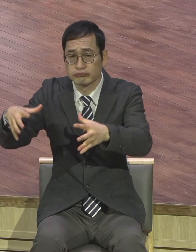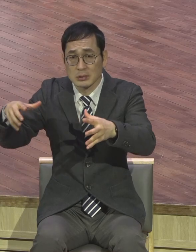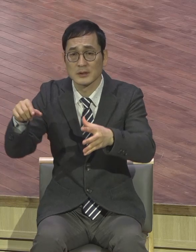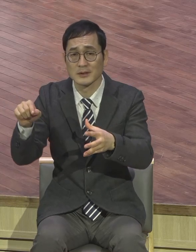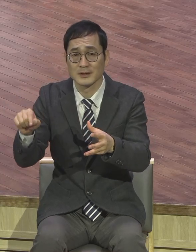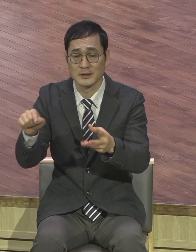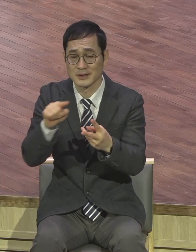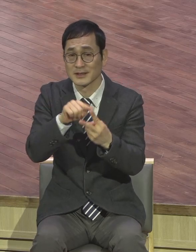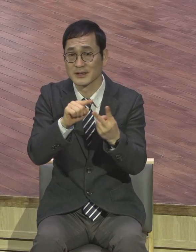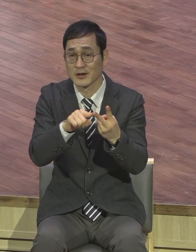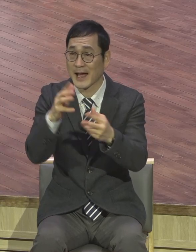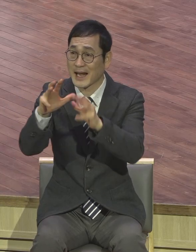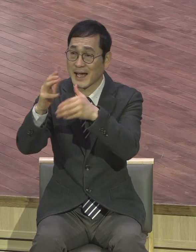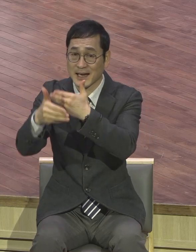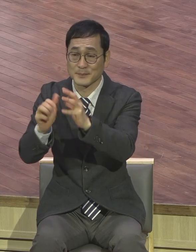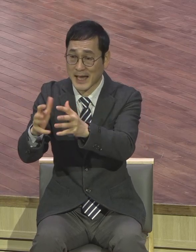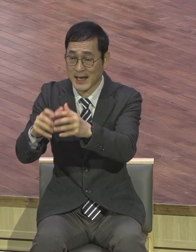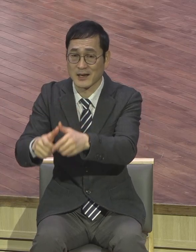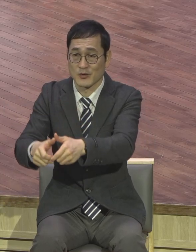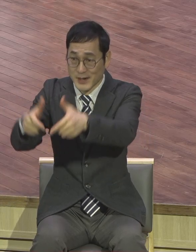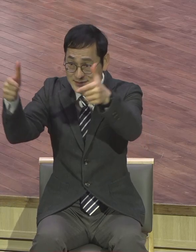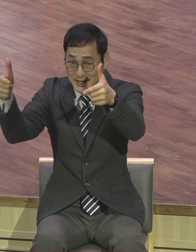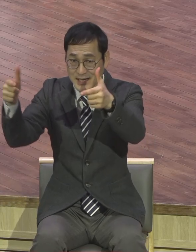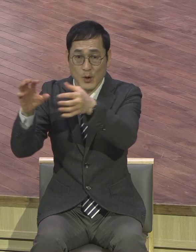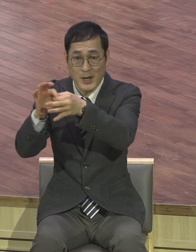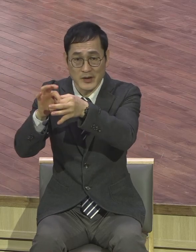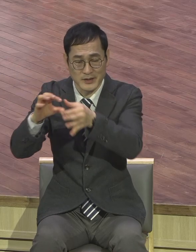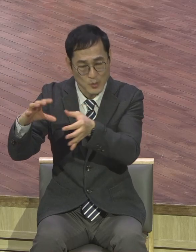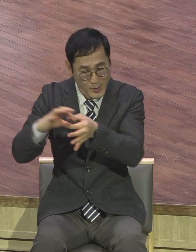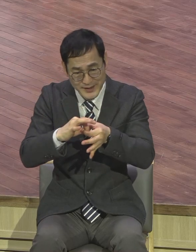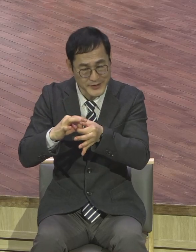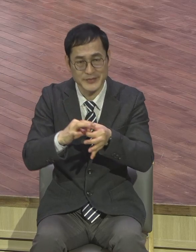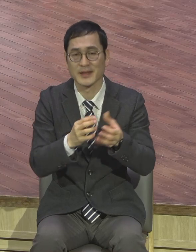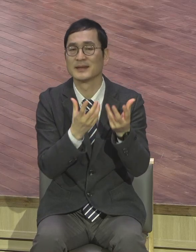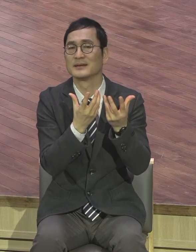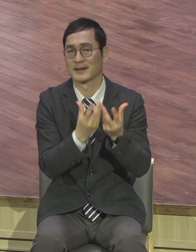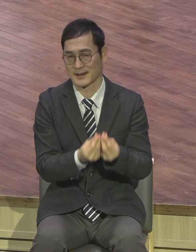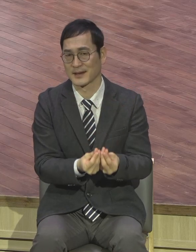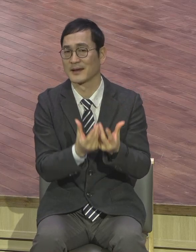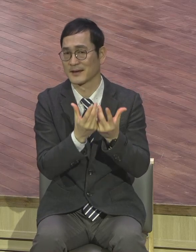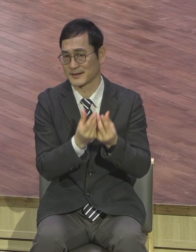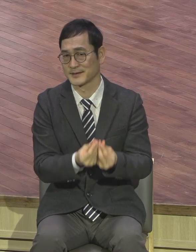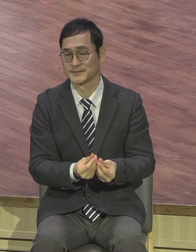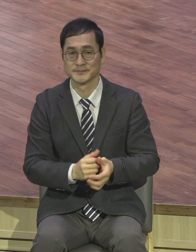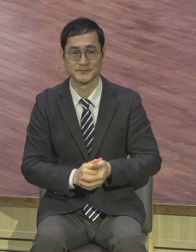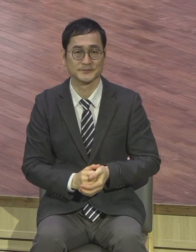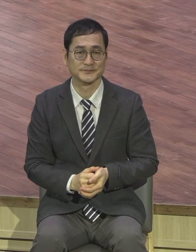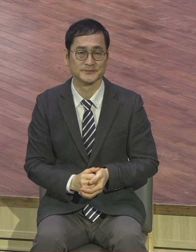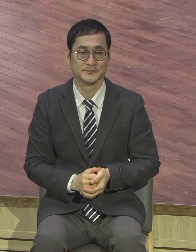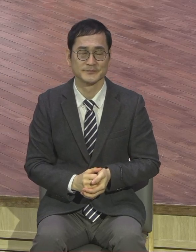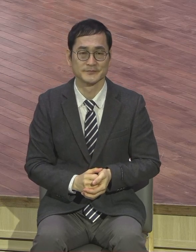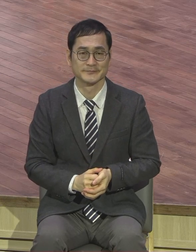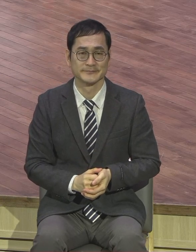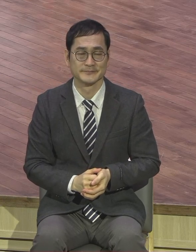설명하고 있는 비유예요. 하나님의 말씀에 이 핵심인 복음은